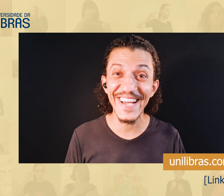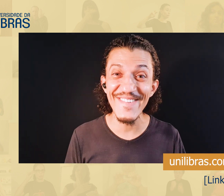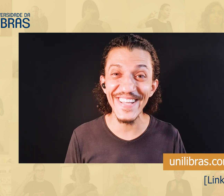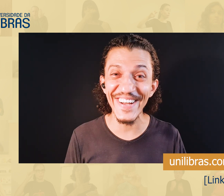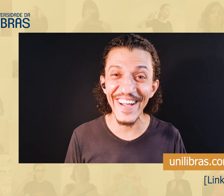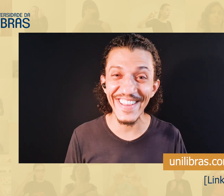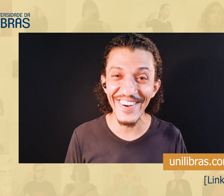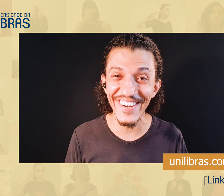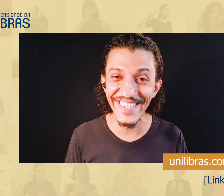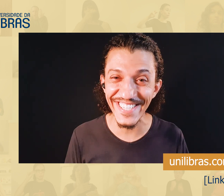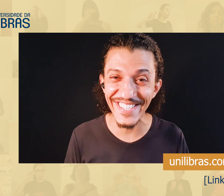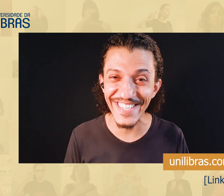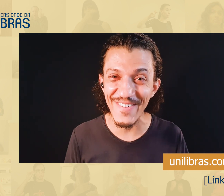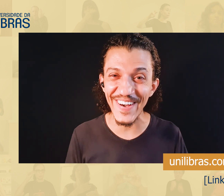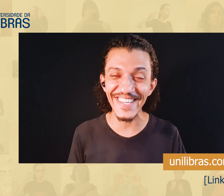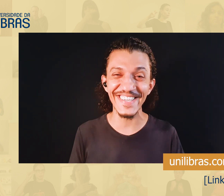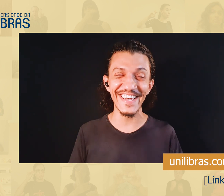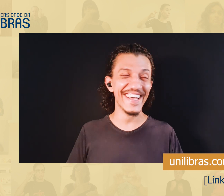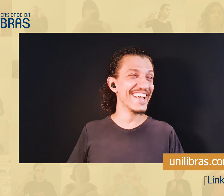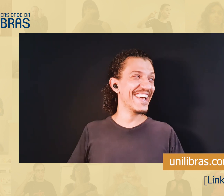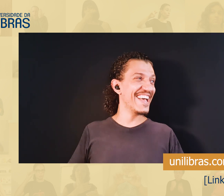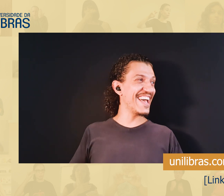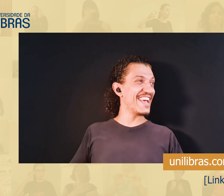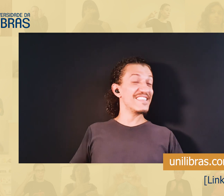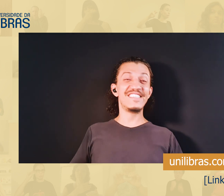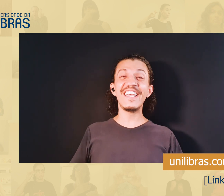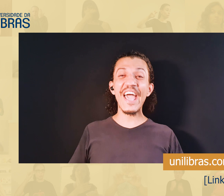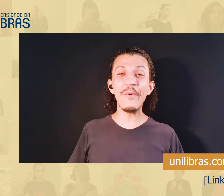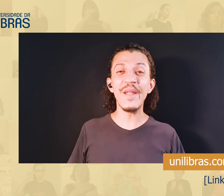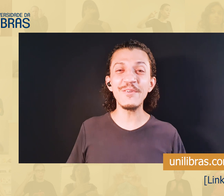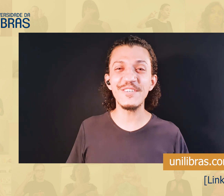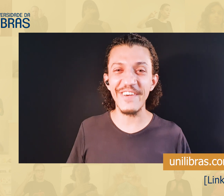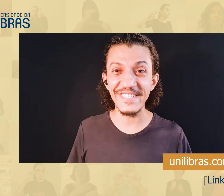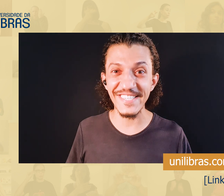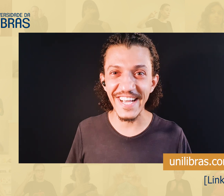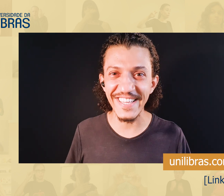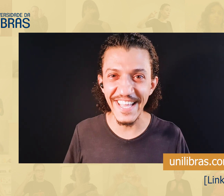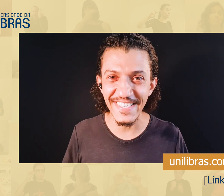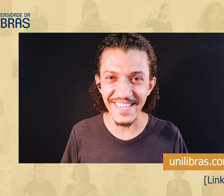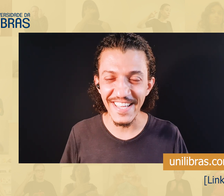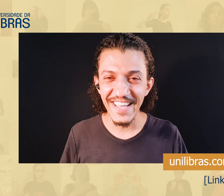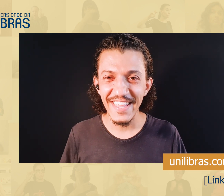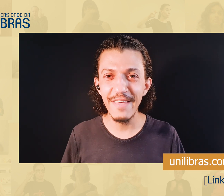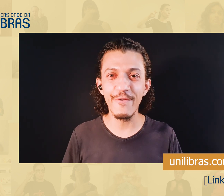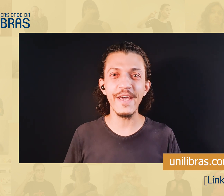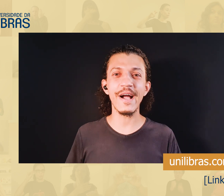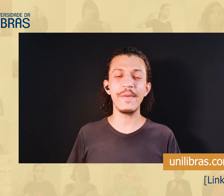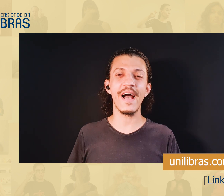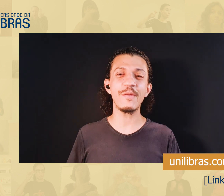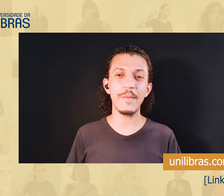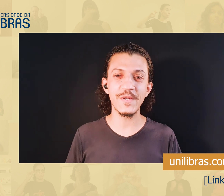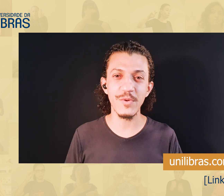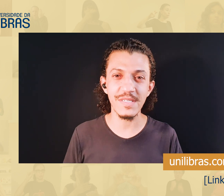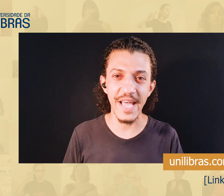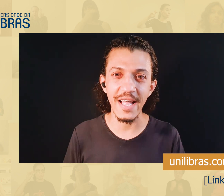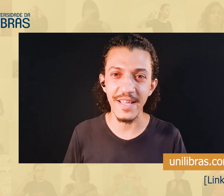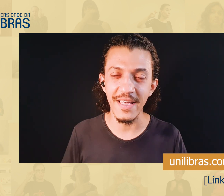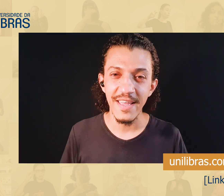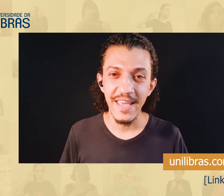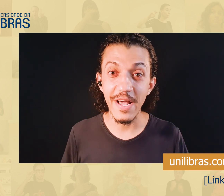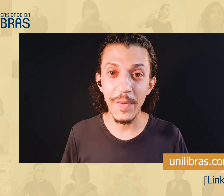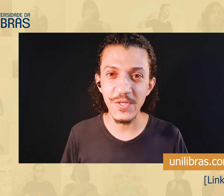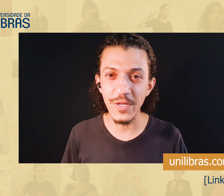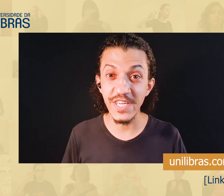nunca me deu o retorno disso, sabe? Parece que, se eu não tivesse certeza que foi encaminhado para a pessoa